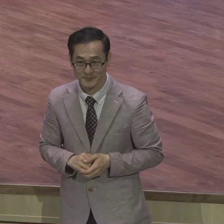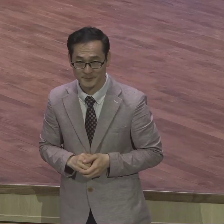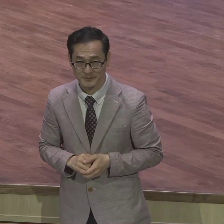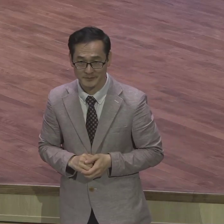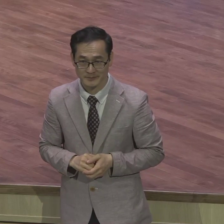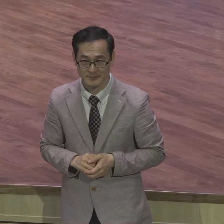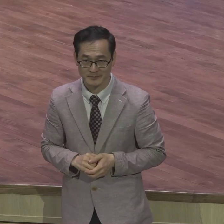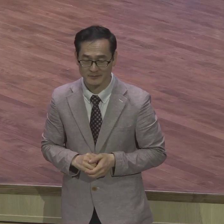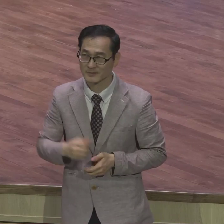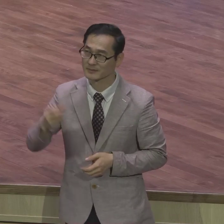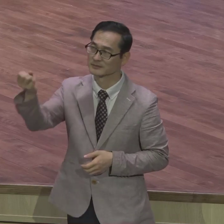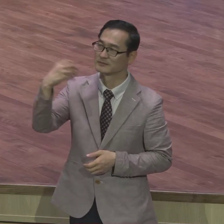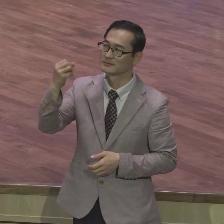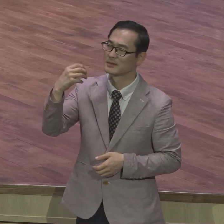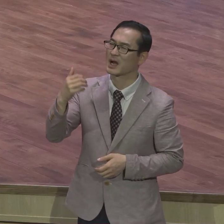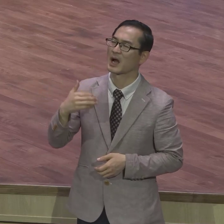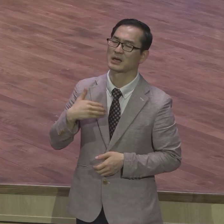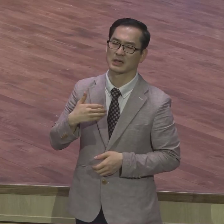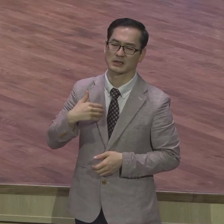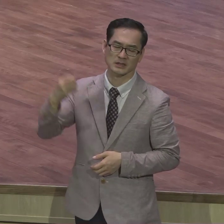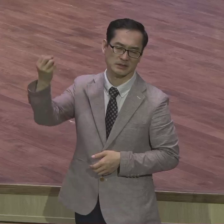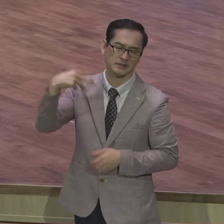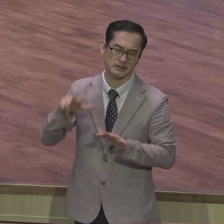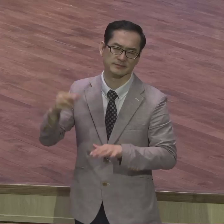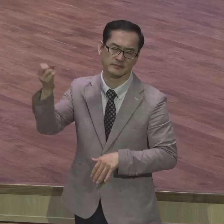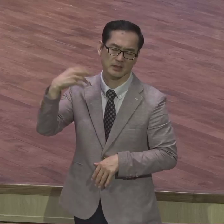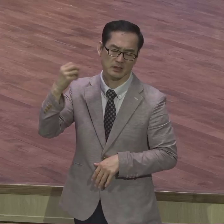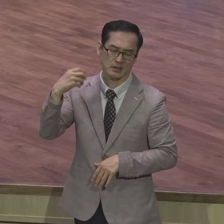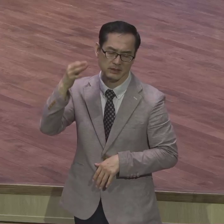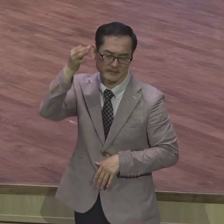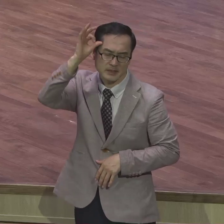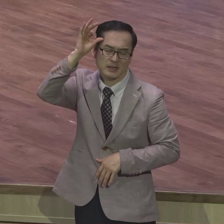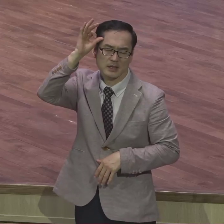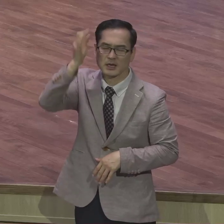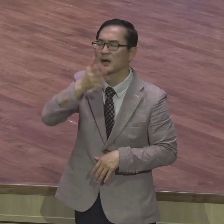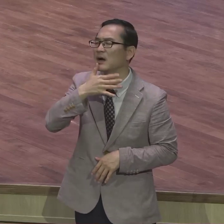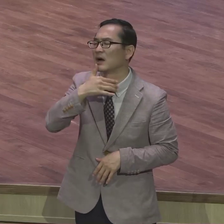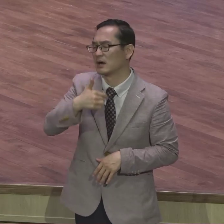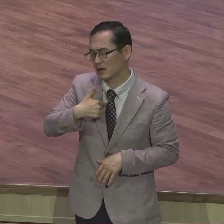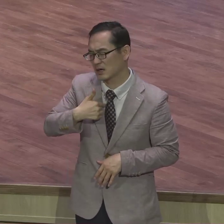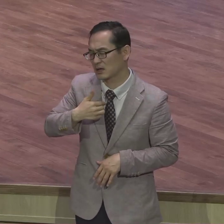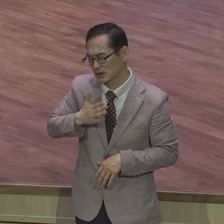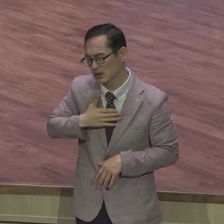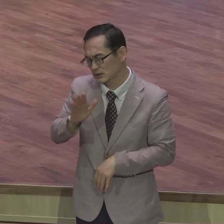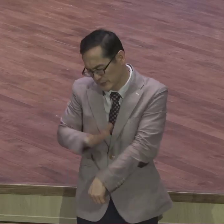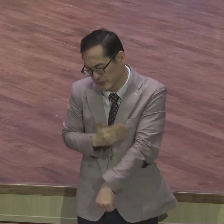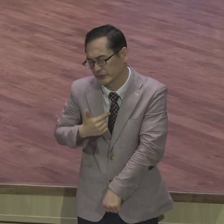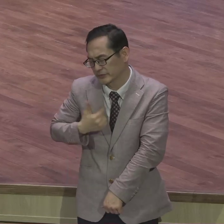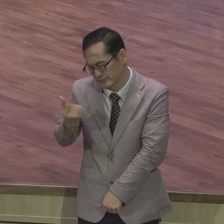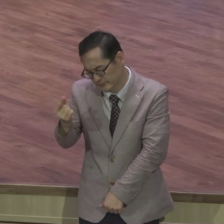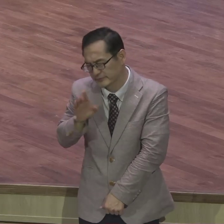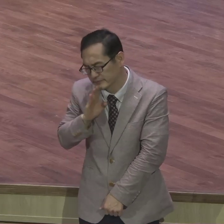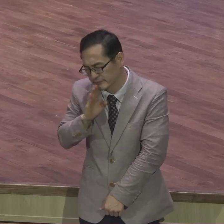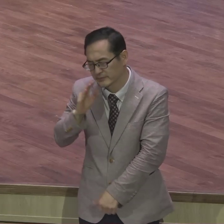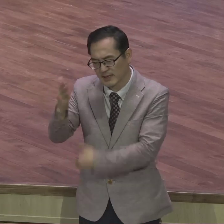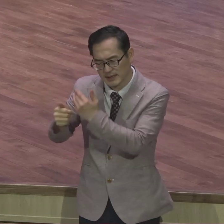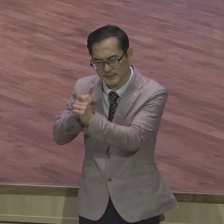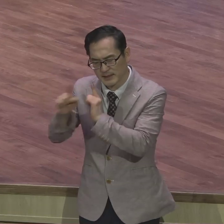말씀하시구나 하나님의 말씀으로 영적으로 들리는 사람 그 사람은 선택받은 사람이고